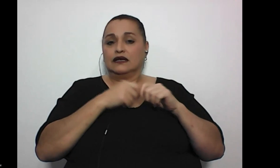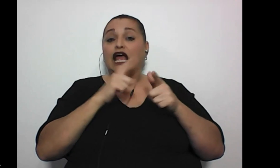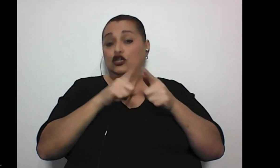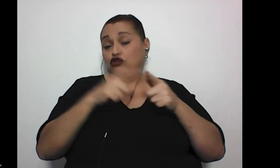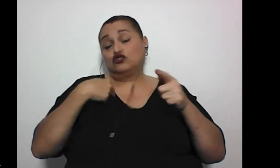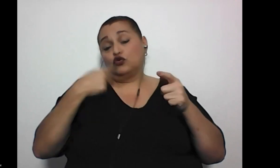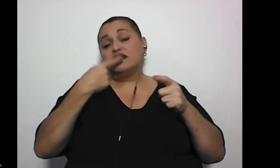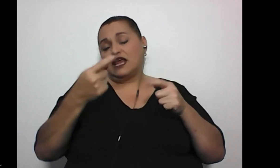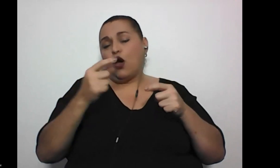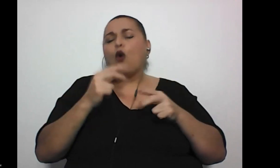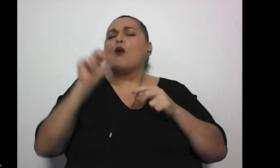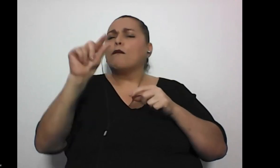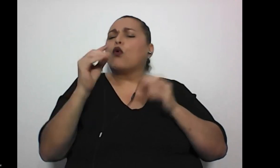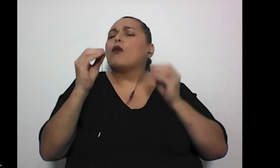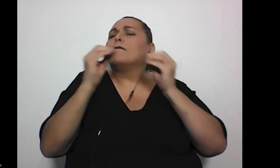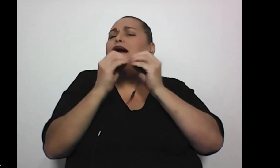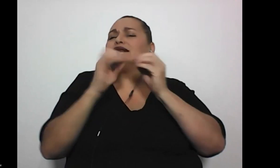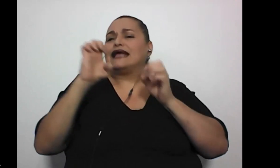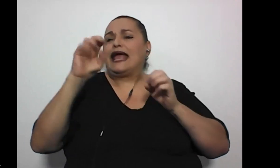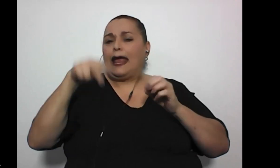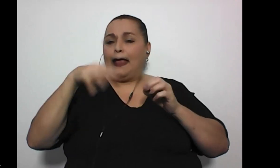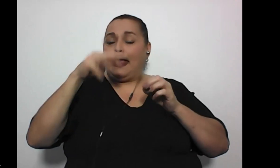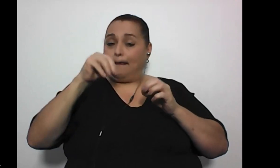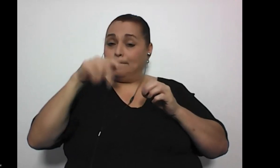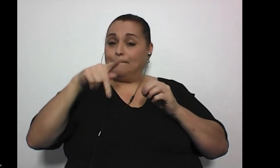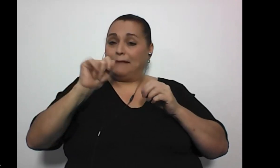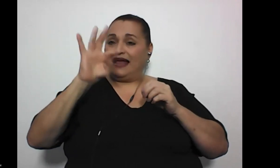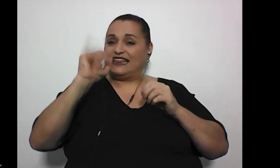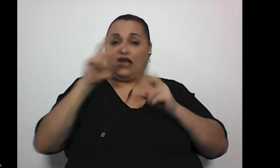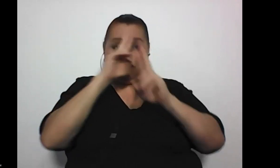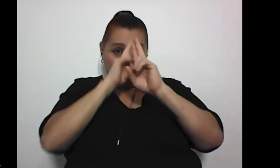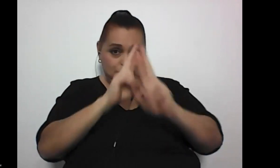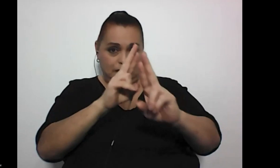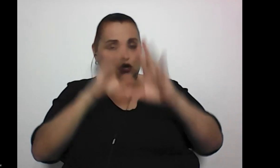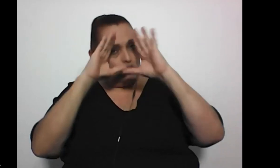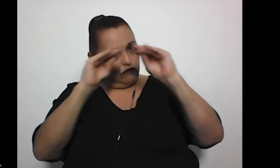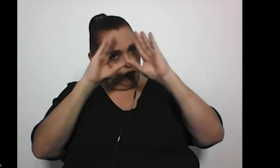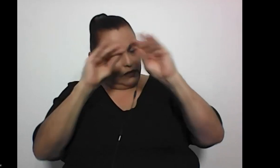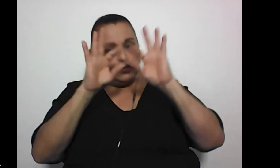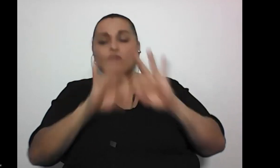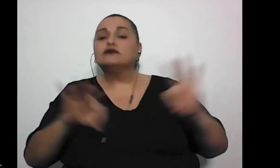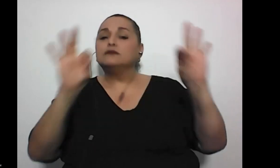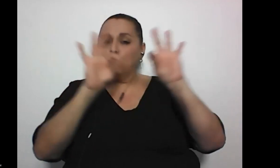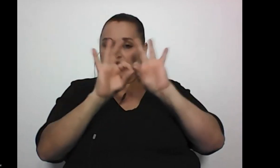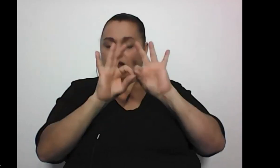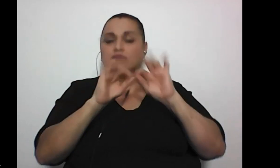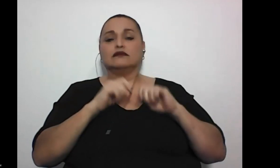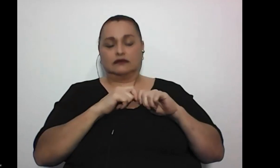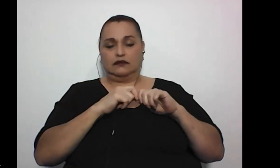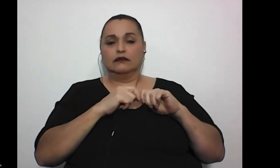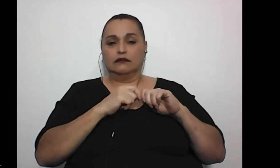diría que un poquito más de empatía, un poquito más de respeto, información también es muy importante, yo creo que mucha de la,